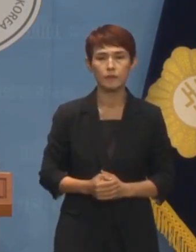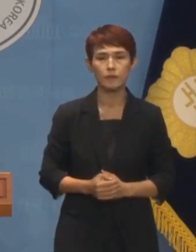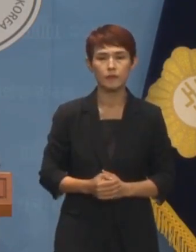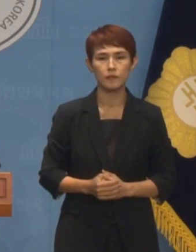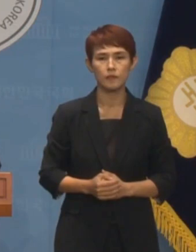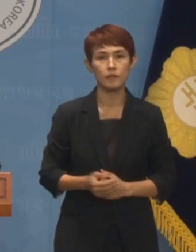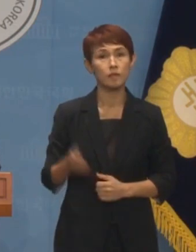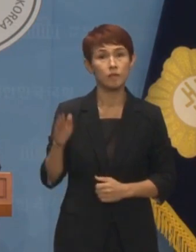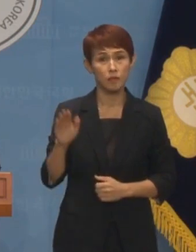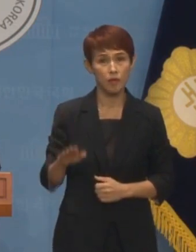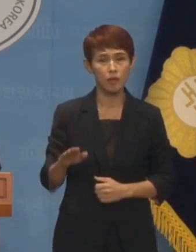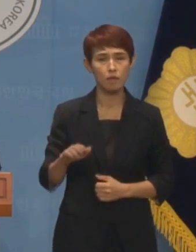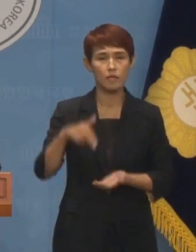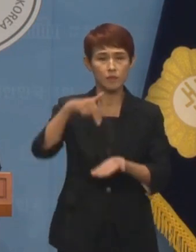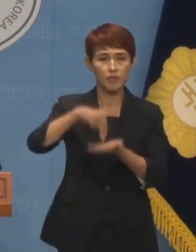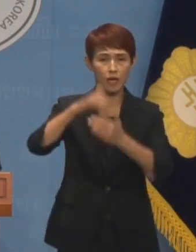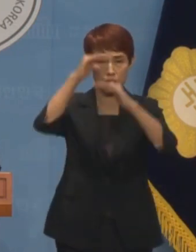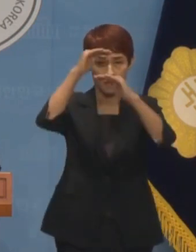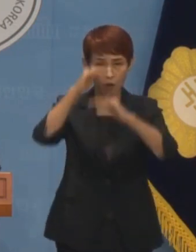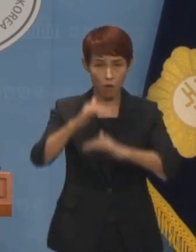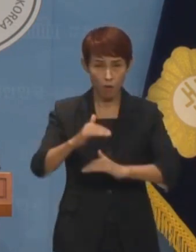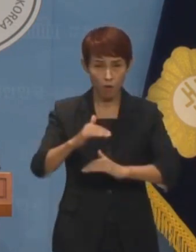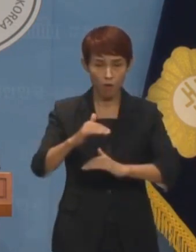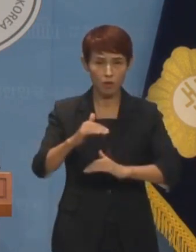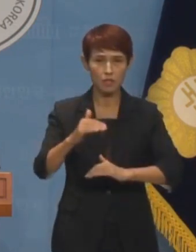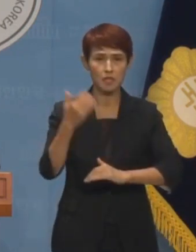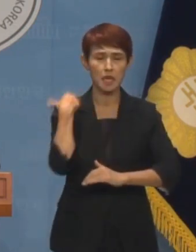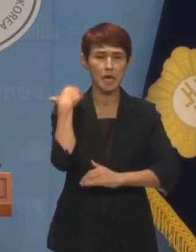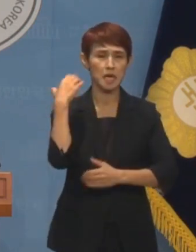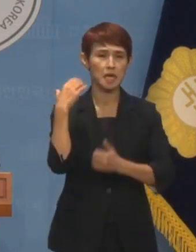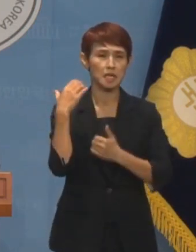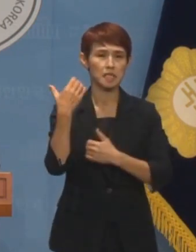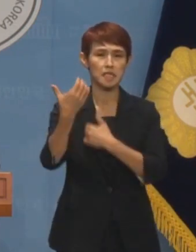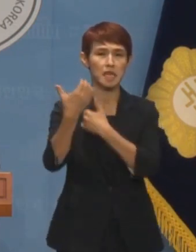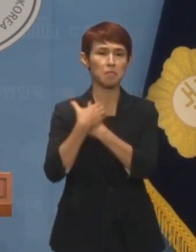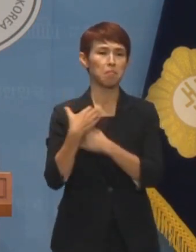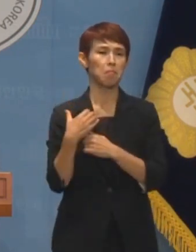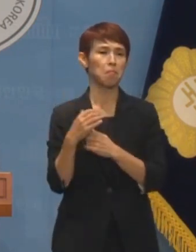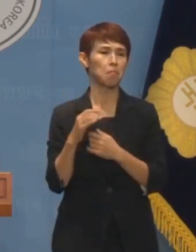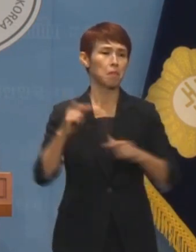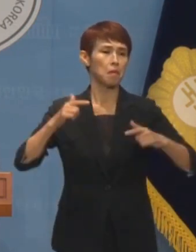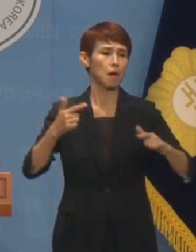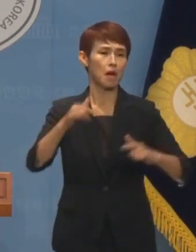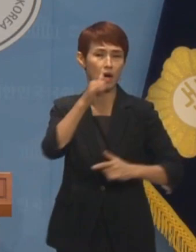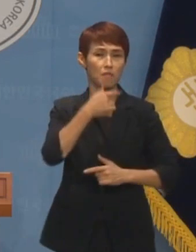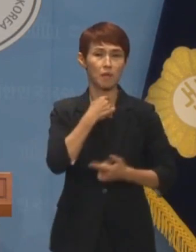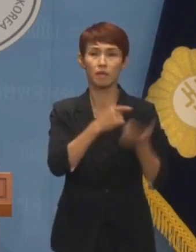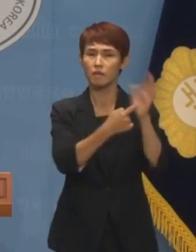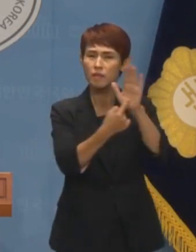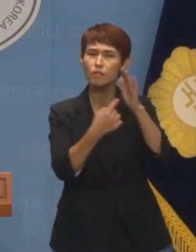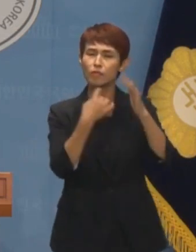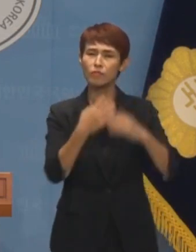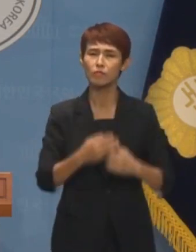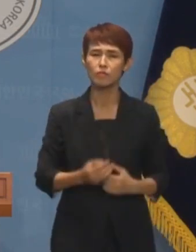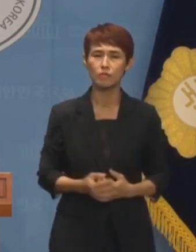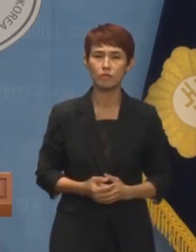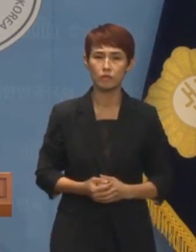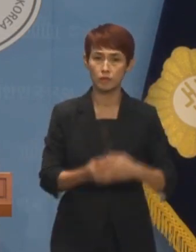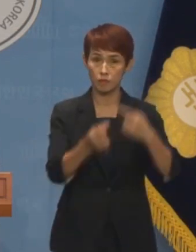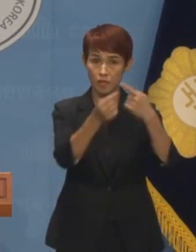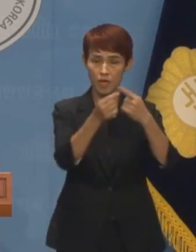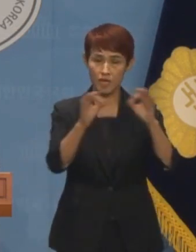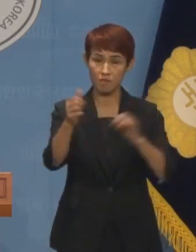그러나 입장문의 내용이 책임을 회피하기 위한 궤변에 불과해 보입니다. 첫째